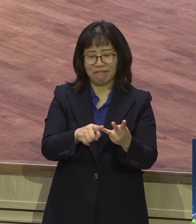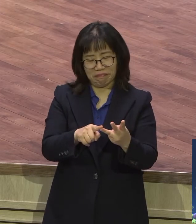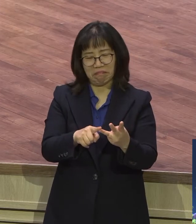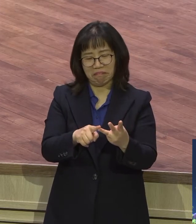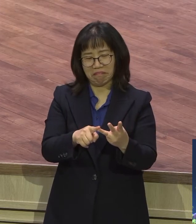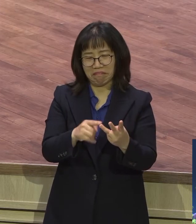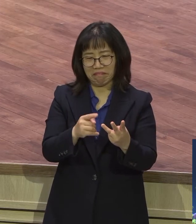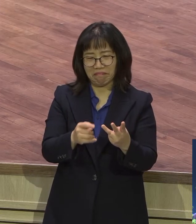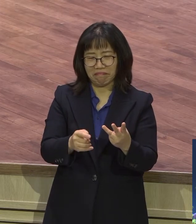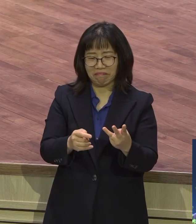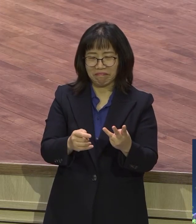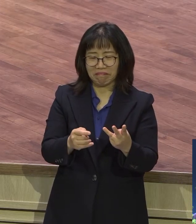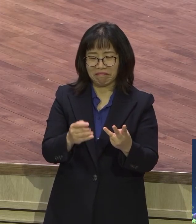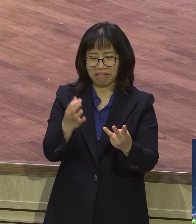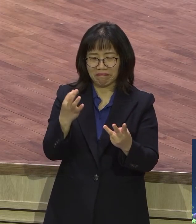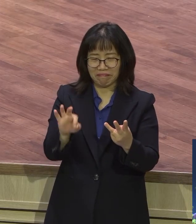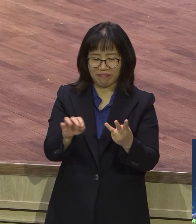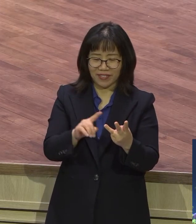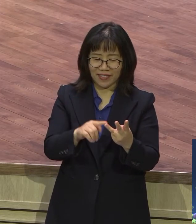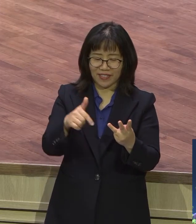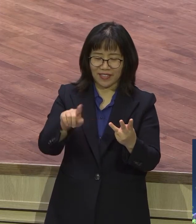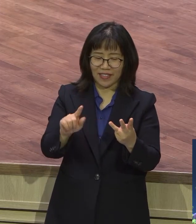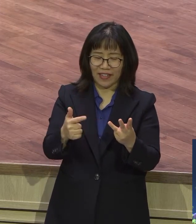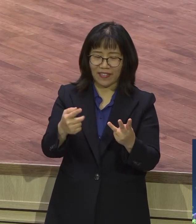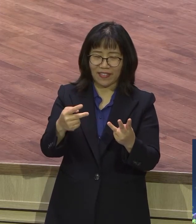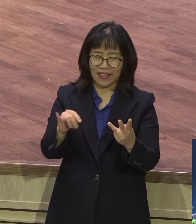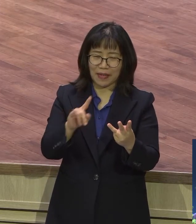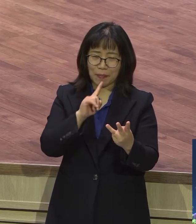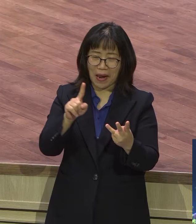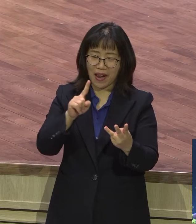깐디의 말을 인용해서 한 것밖에 없는데 그리고 표정이 제일